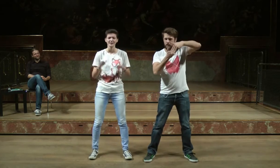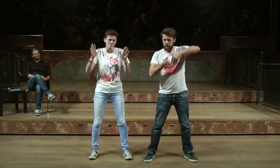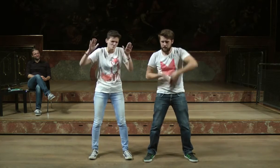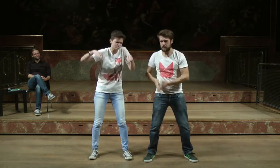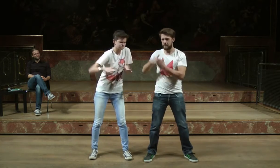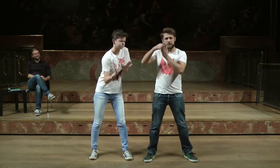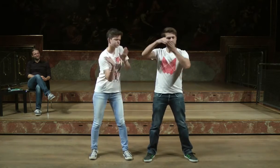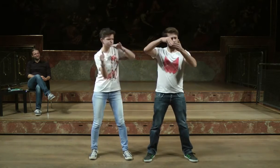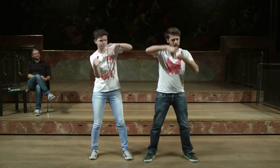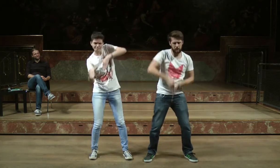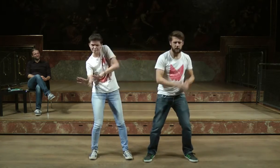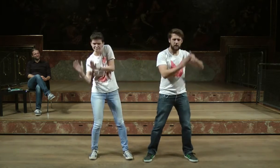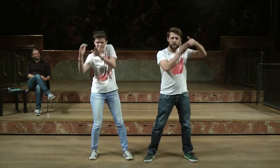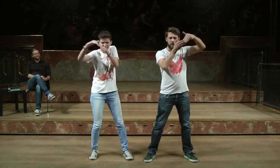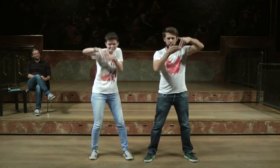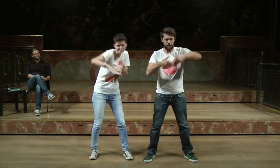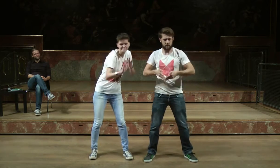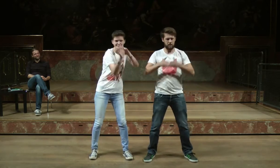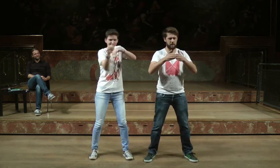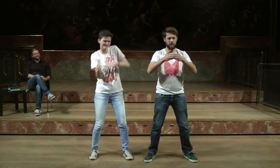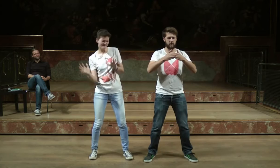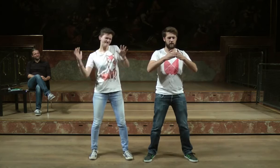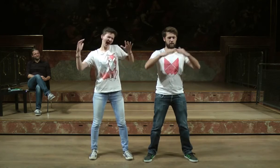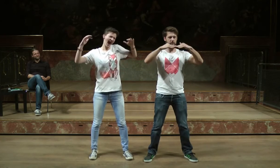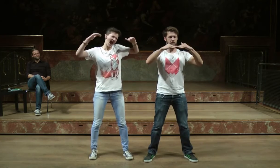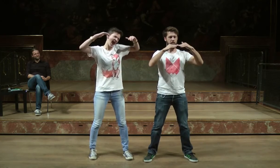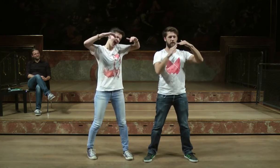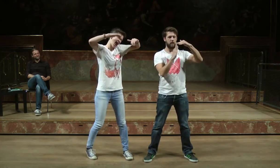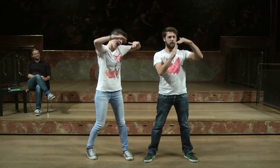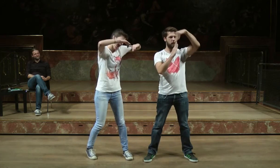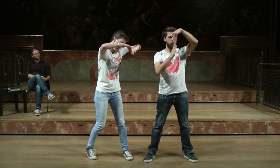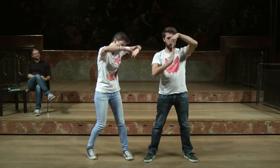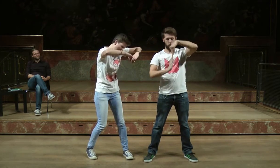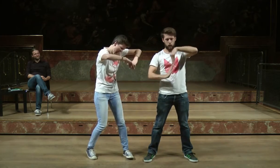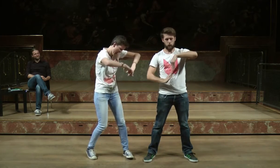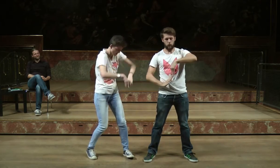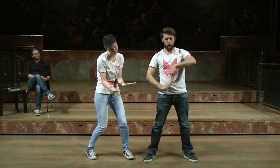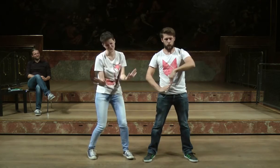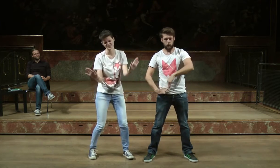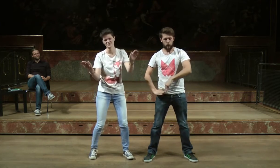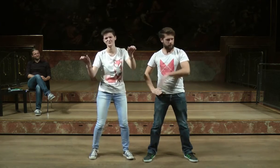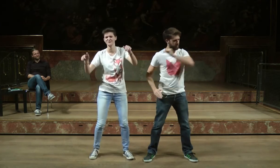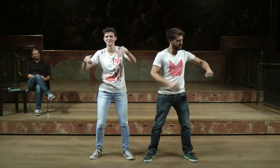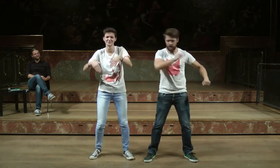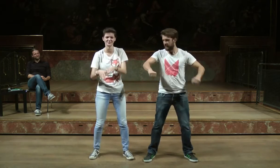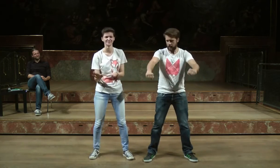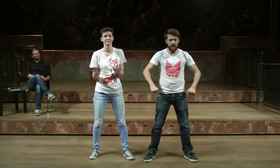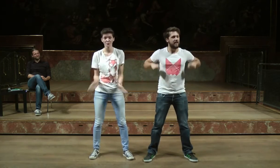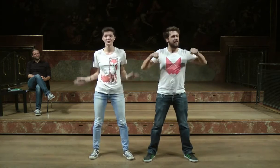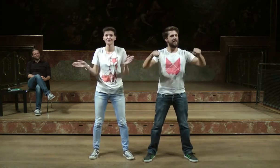Schiff? Das Schiff, das gibt es nicht mehr. Was macht ihr nun? Wir rudern am Boot